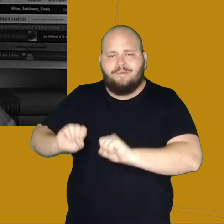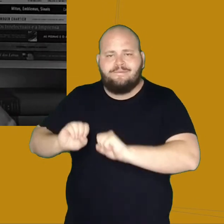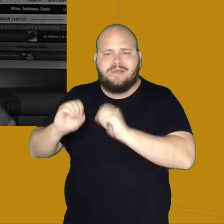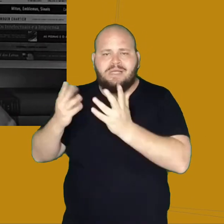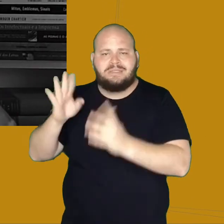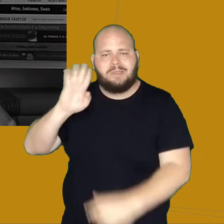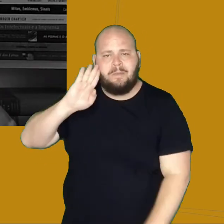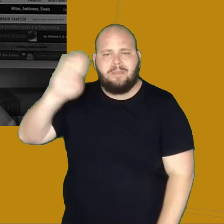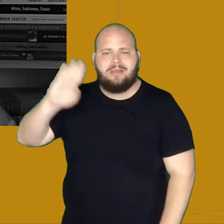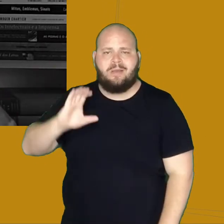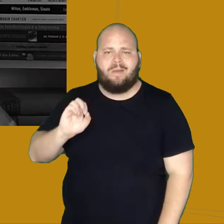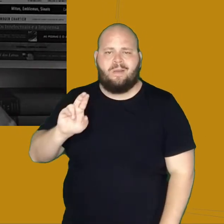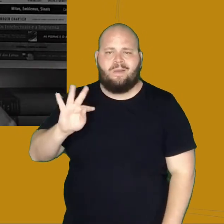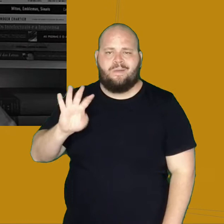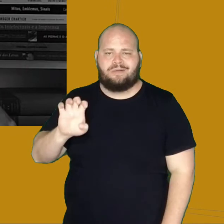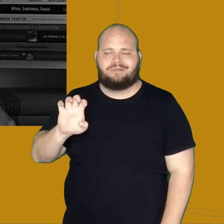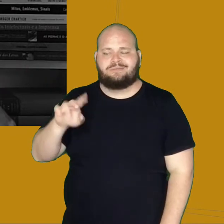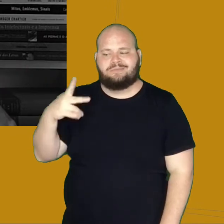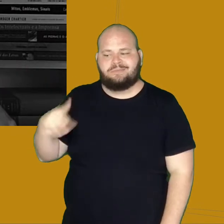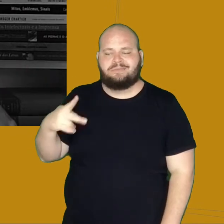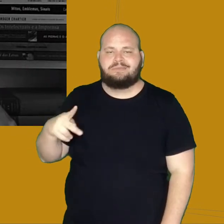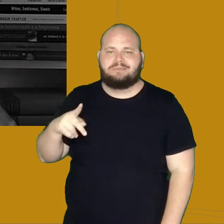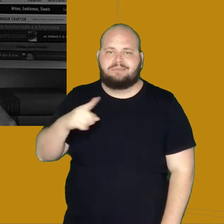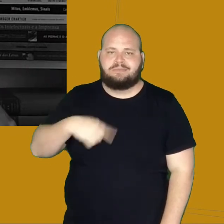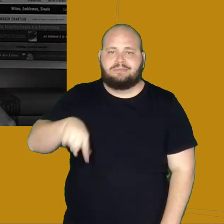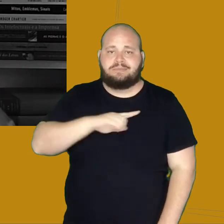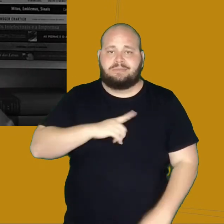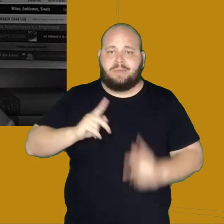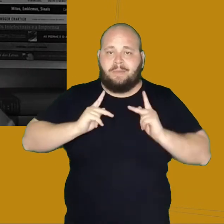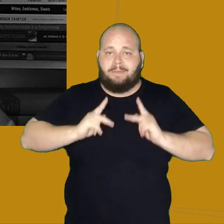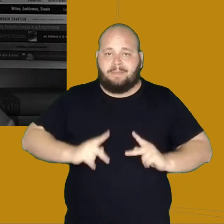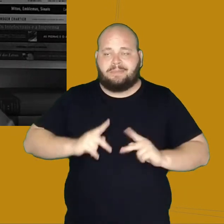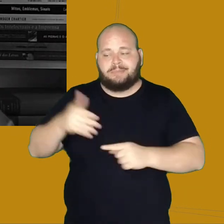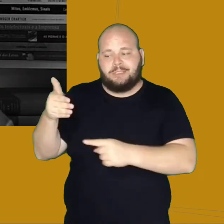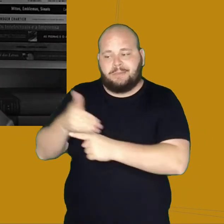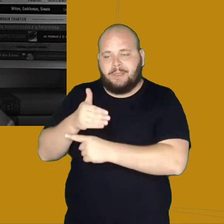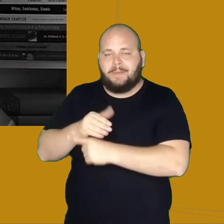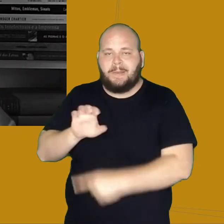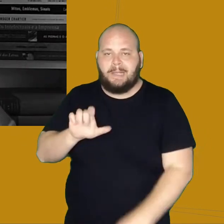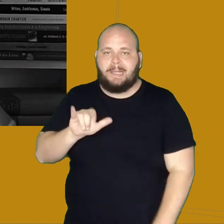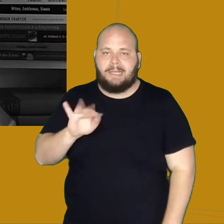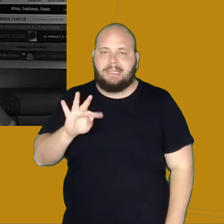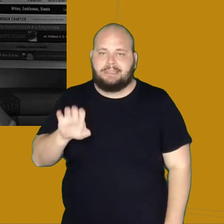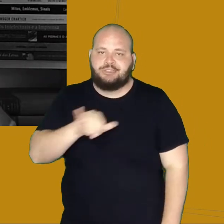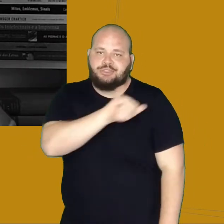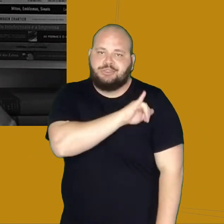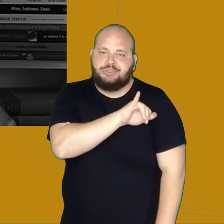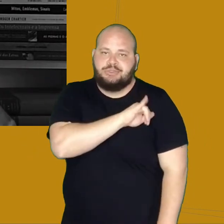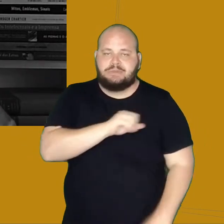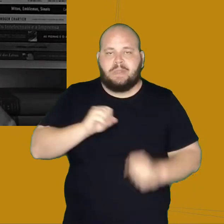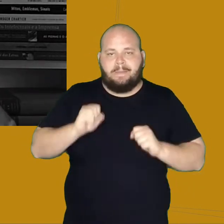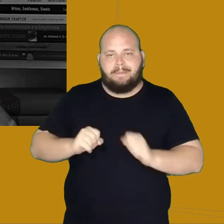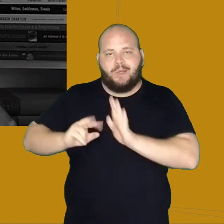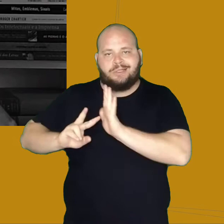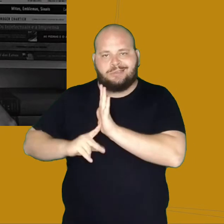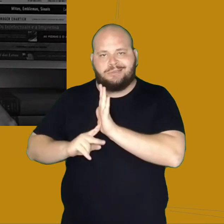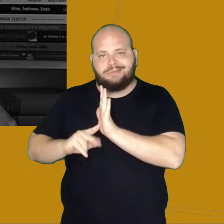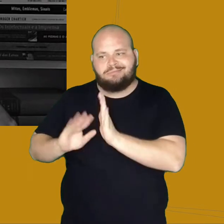da corte brasileira, sendo de bom tom que as pessoas que pertenciam à elite do Rio de Janeiro fossem sócias do Cassino Fluminense.